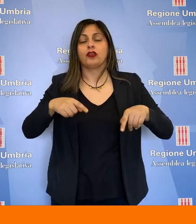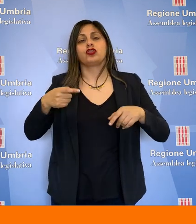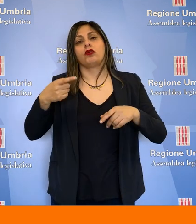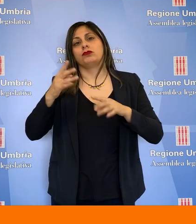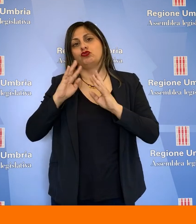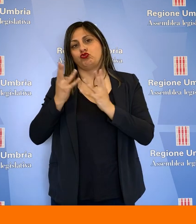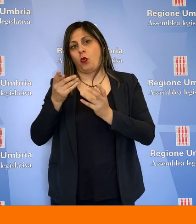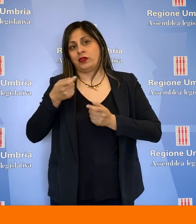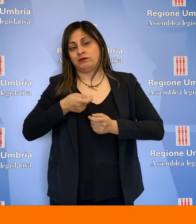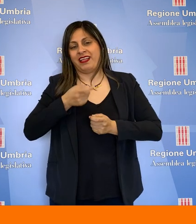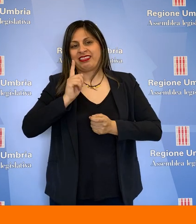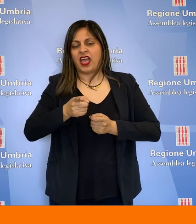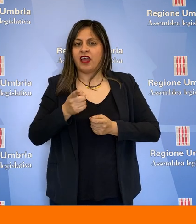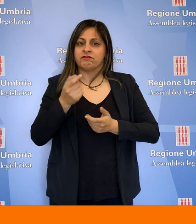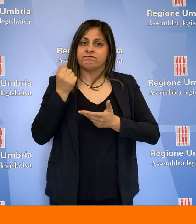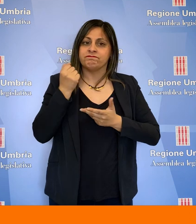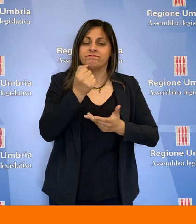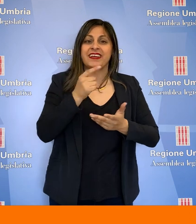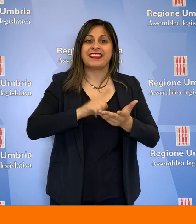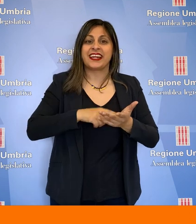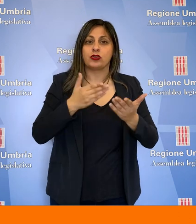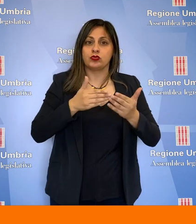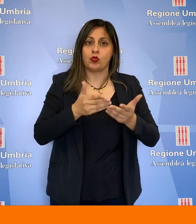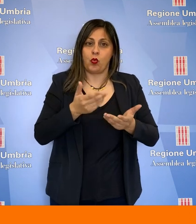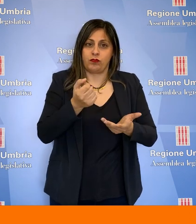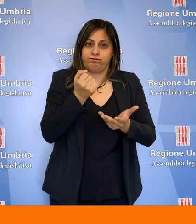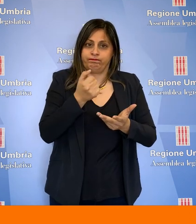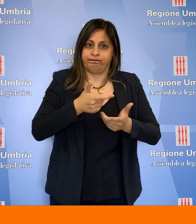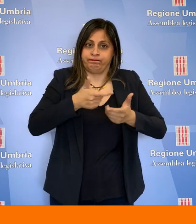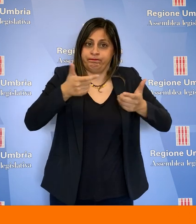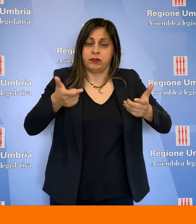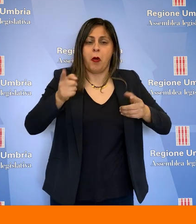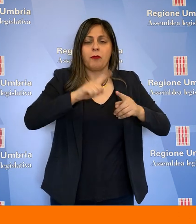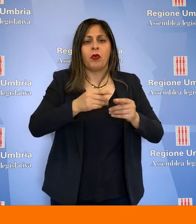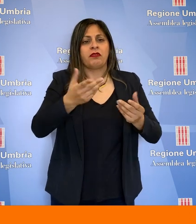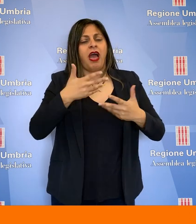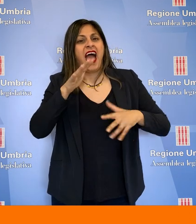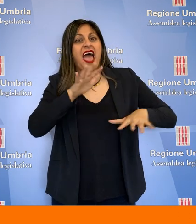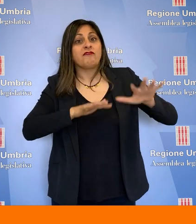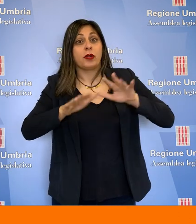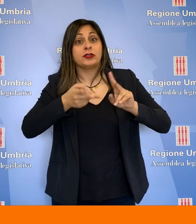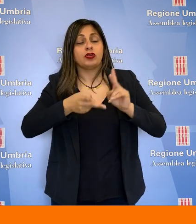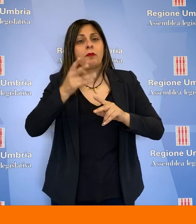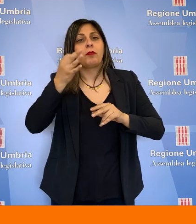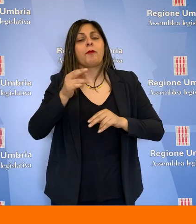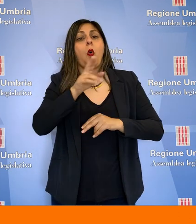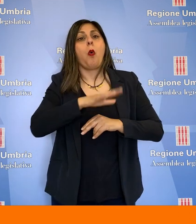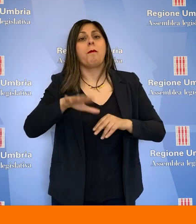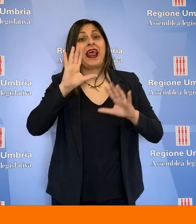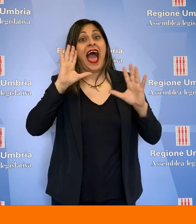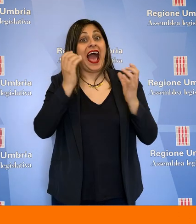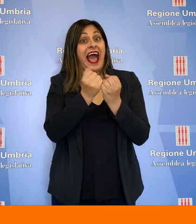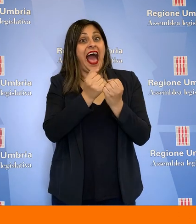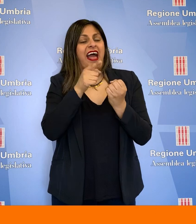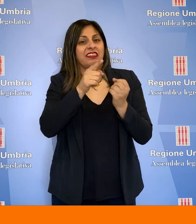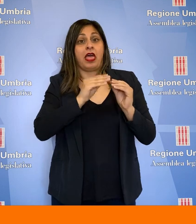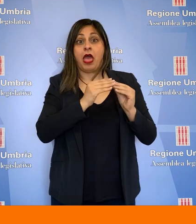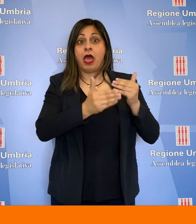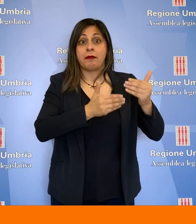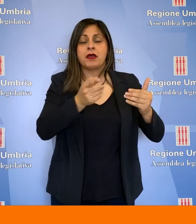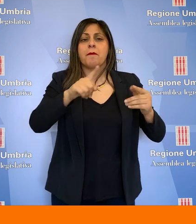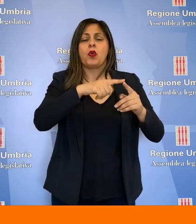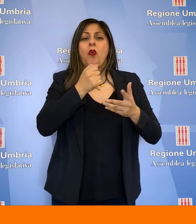a potenziare i fondi per il diritto allo studio e fornire informazioni inerenti alle attività di Umbria Academy e la gestione dei